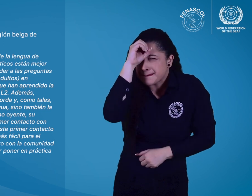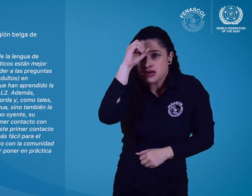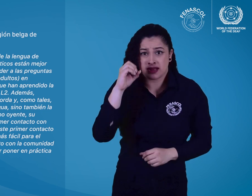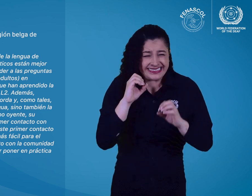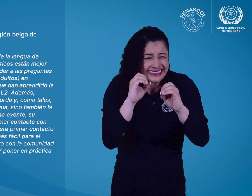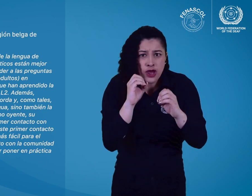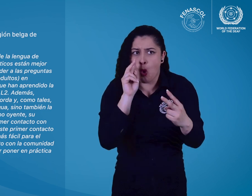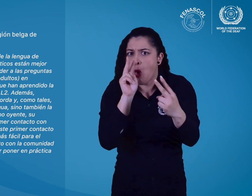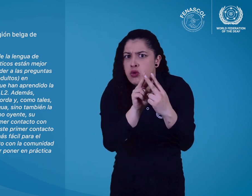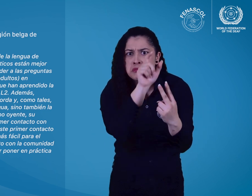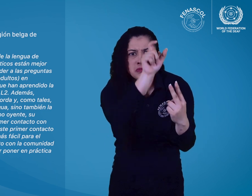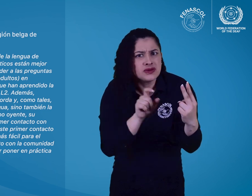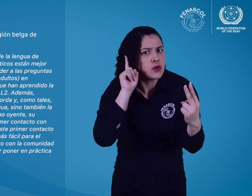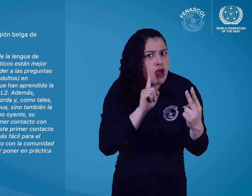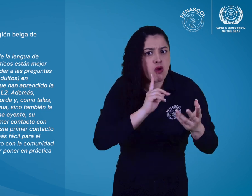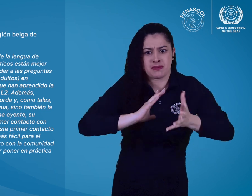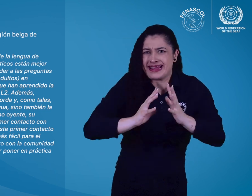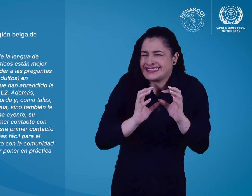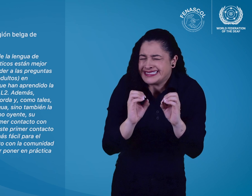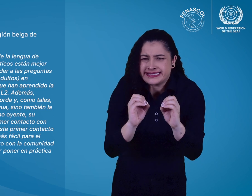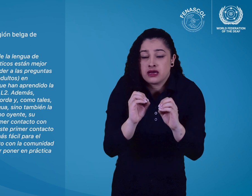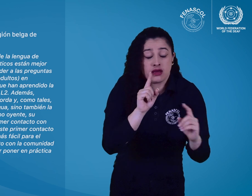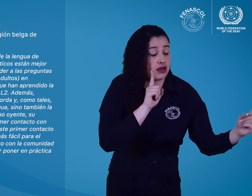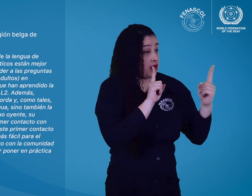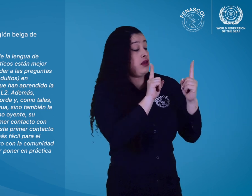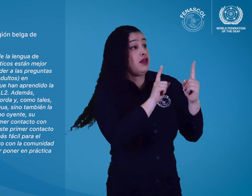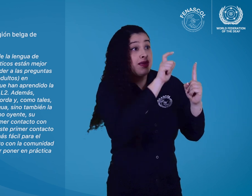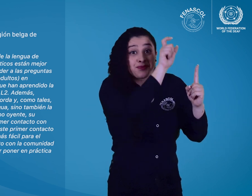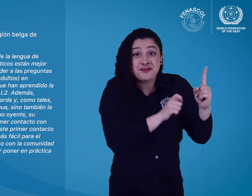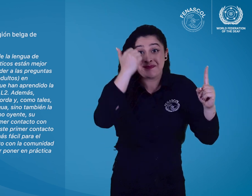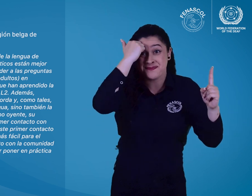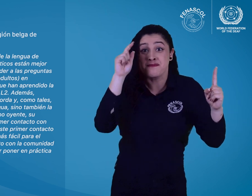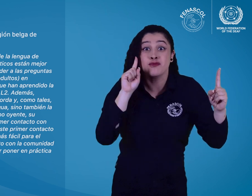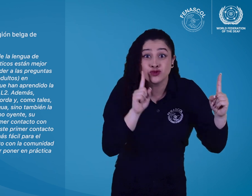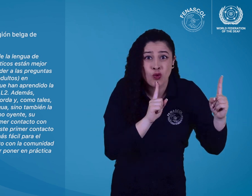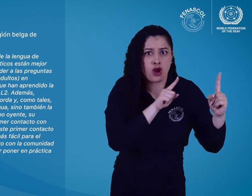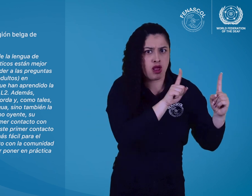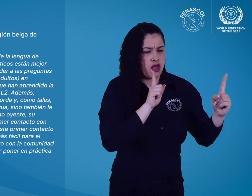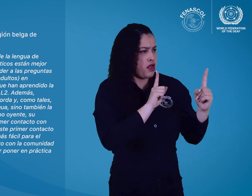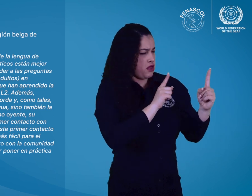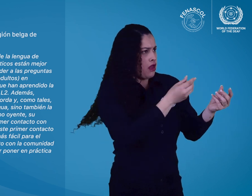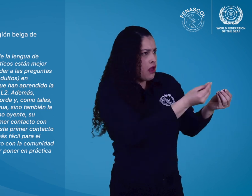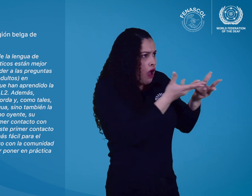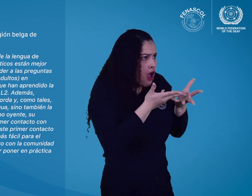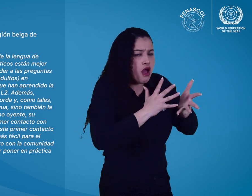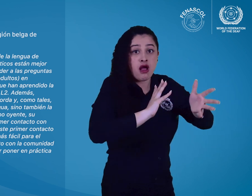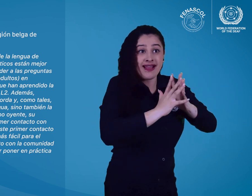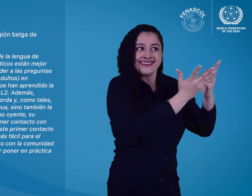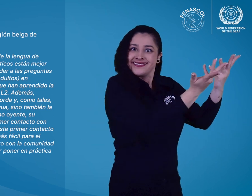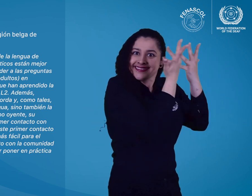el primer contacto con una persona sorda y gracias a este primer contacto